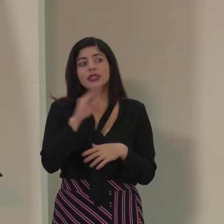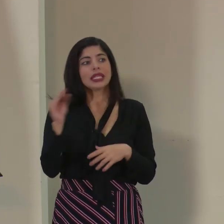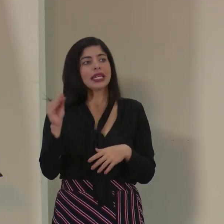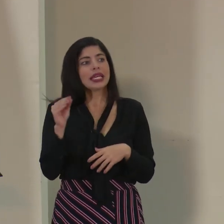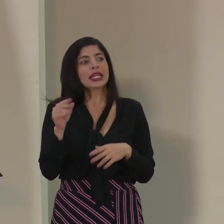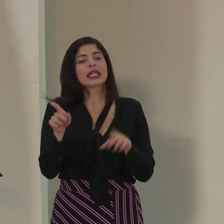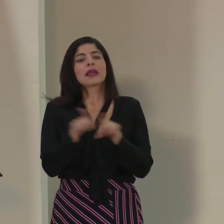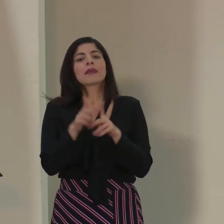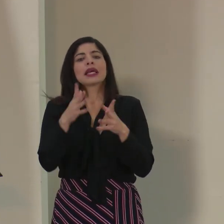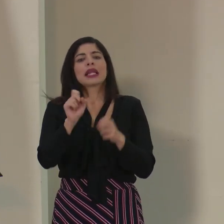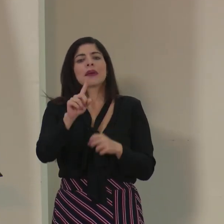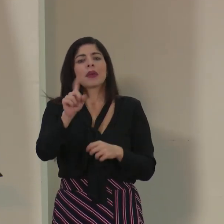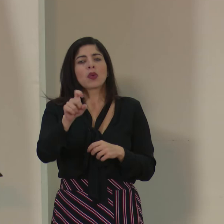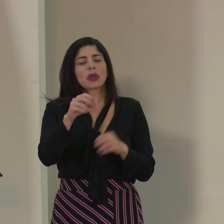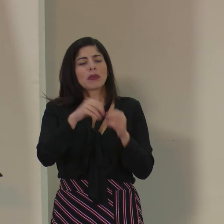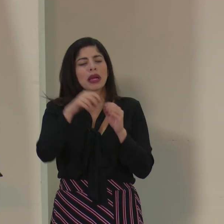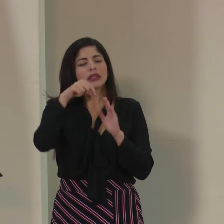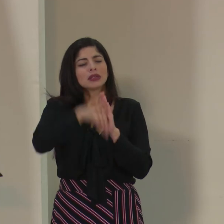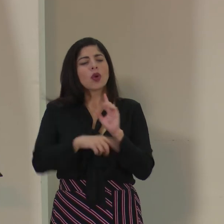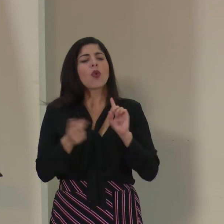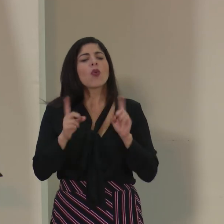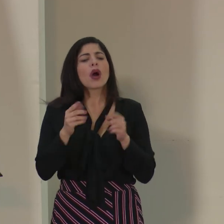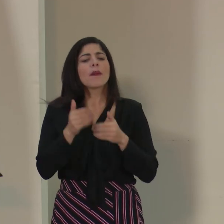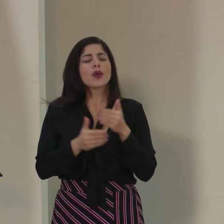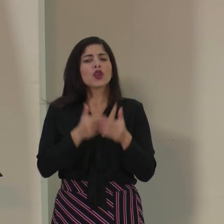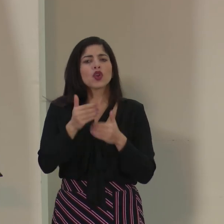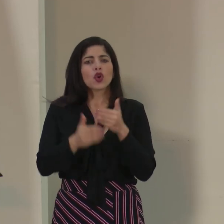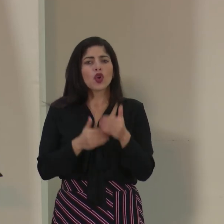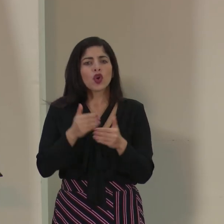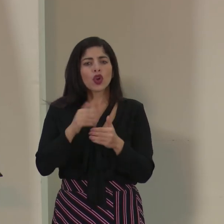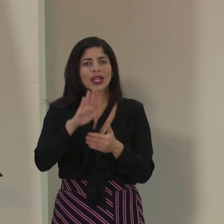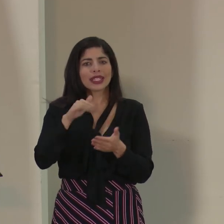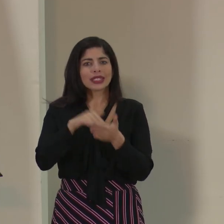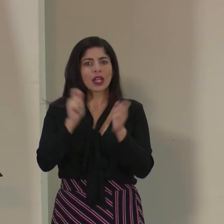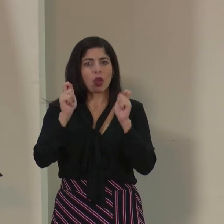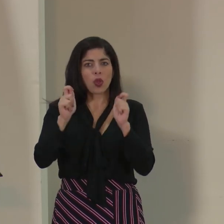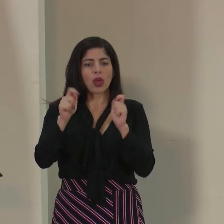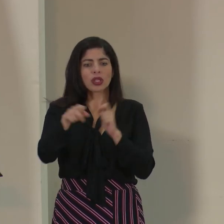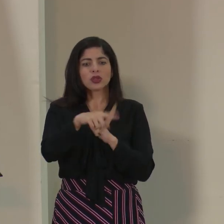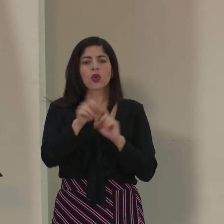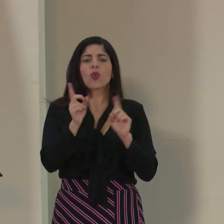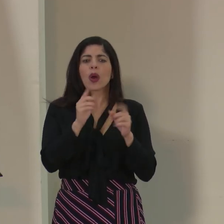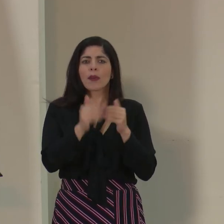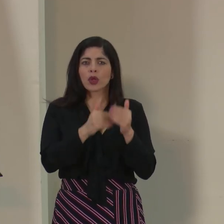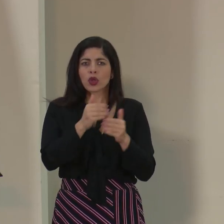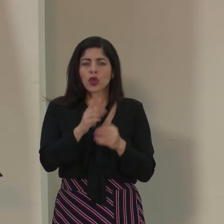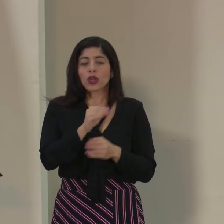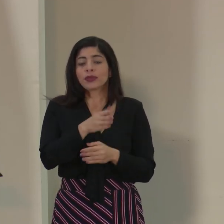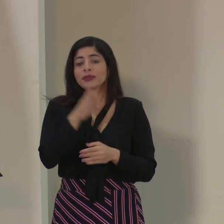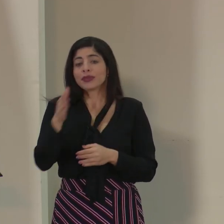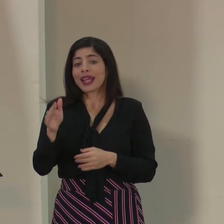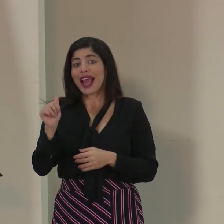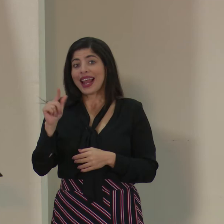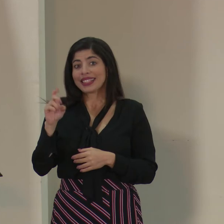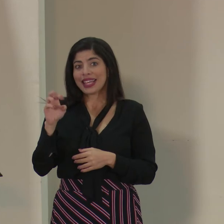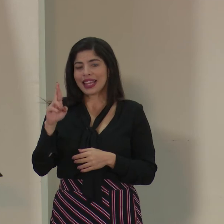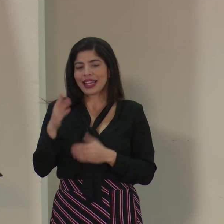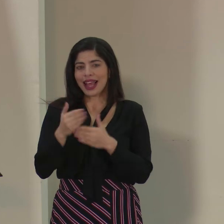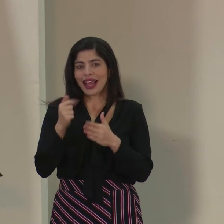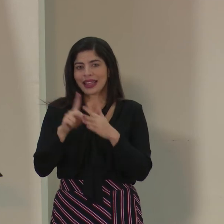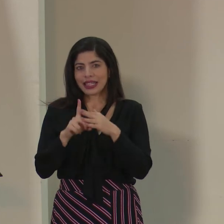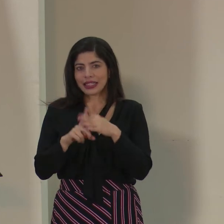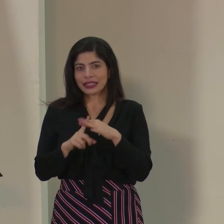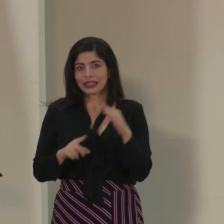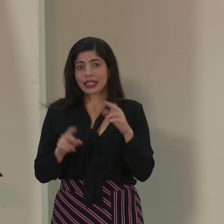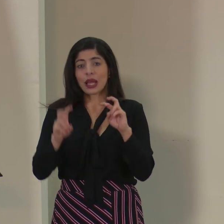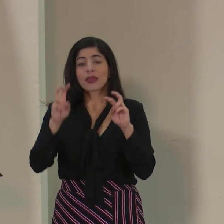quería consultarle detalladamente cuál es el protocolo en los centros educativos. Y, don Alexander, antes de que se me olvide, digamos